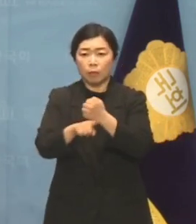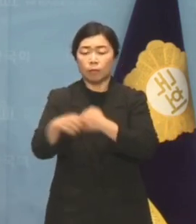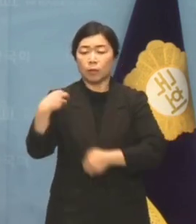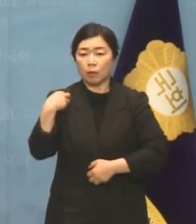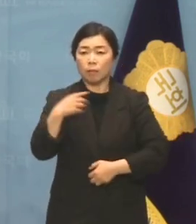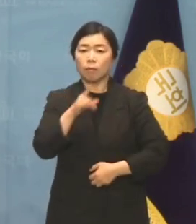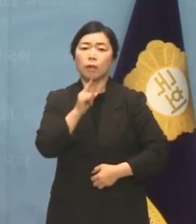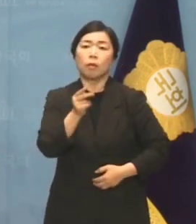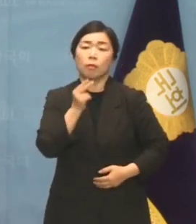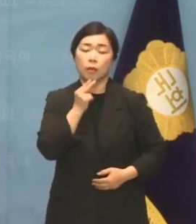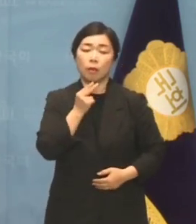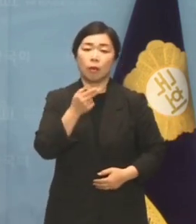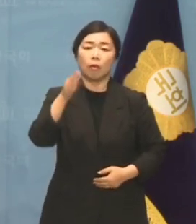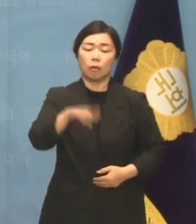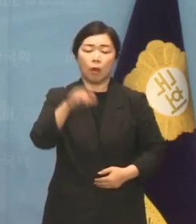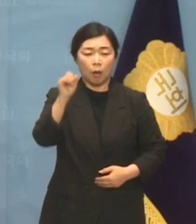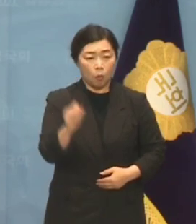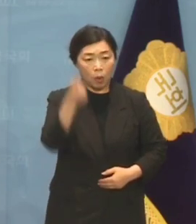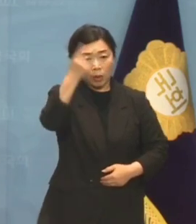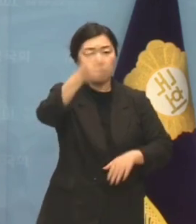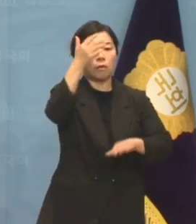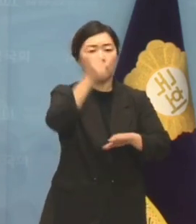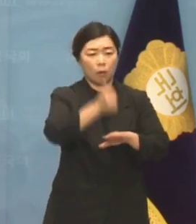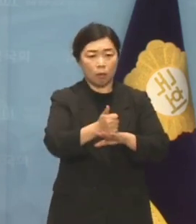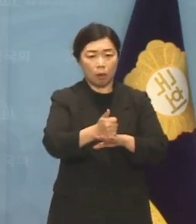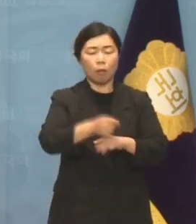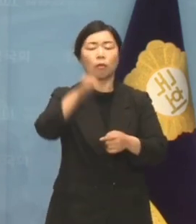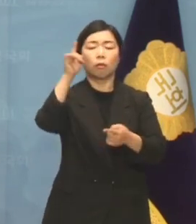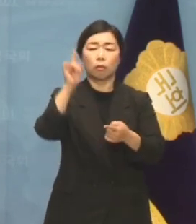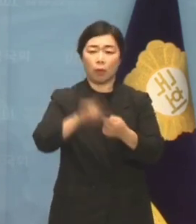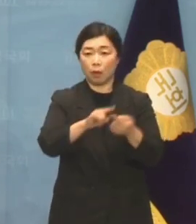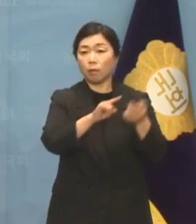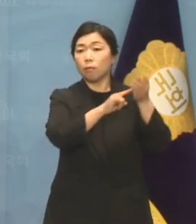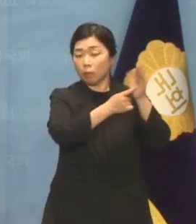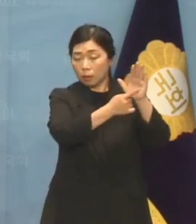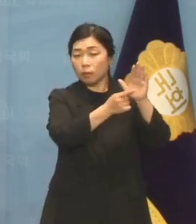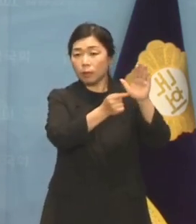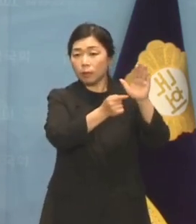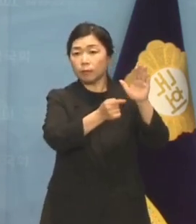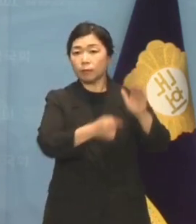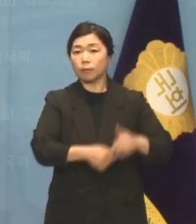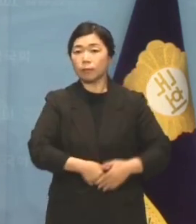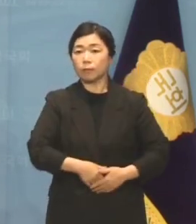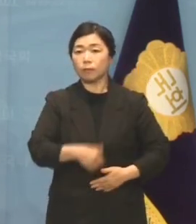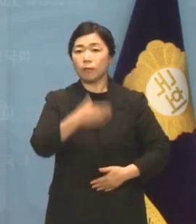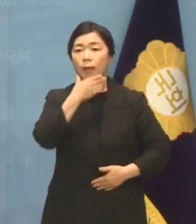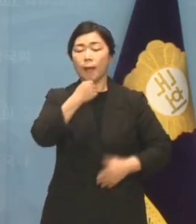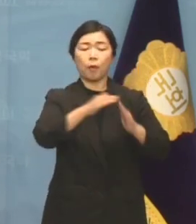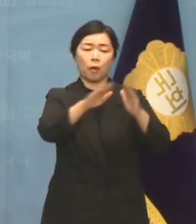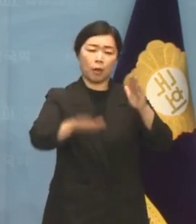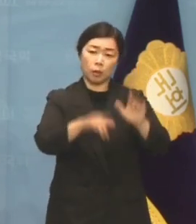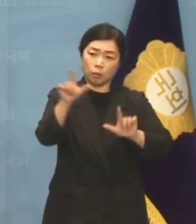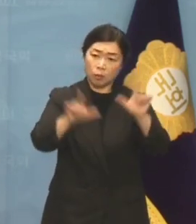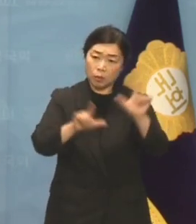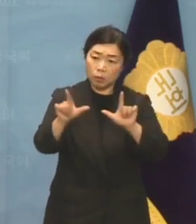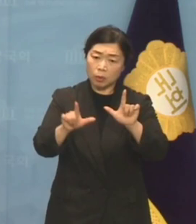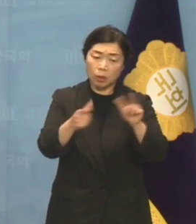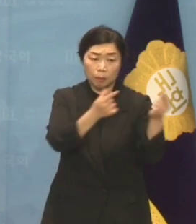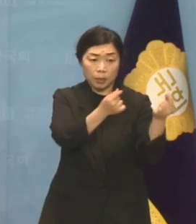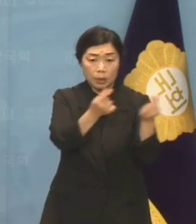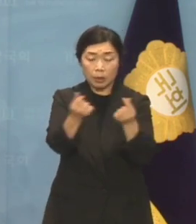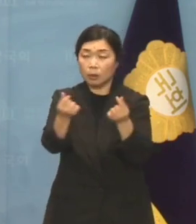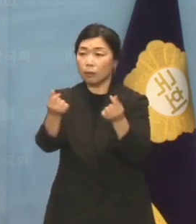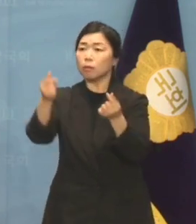그저 있는 대로 원인과 결과를 담담히 밝힐 뿐입니다. 행복한 가정의 모습은 모두